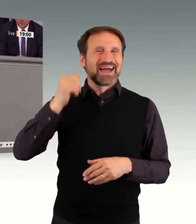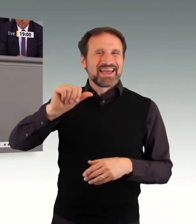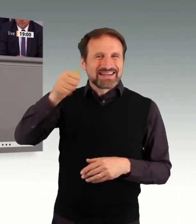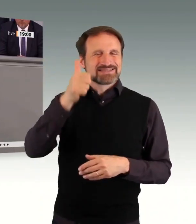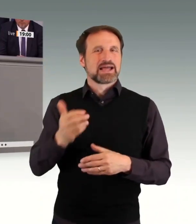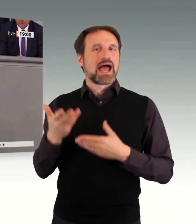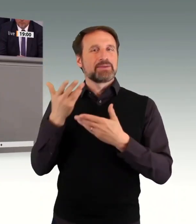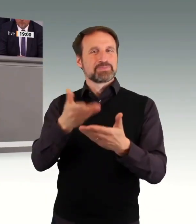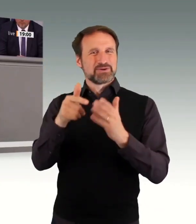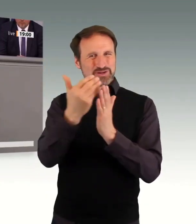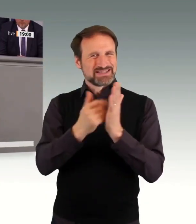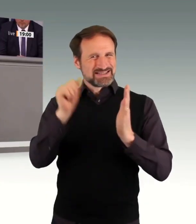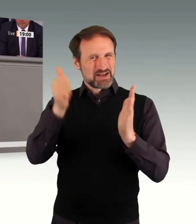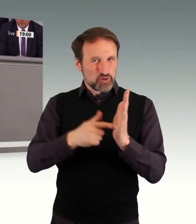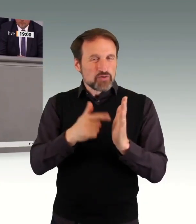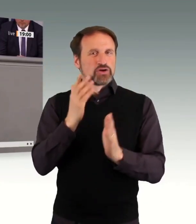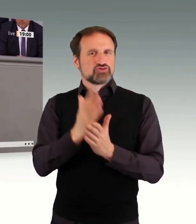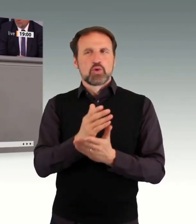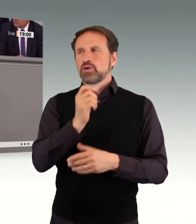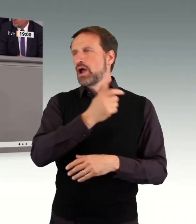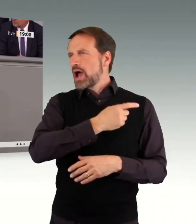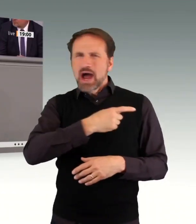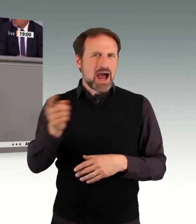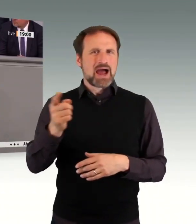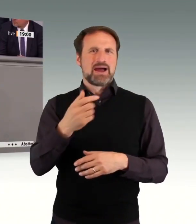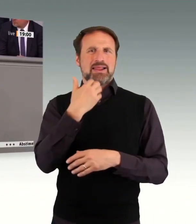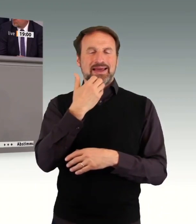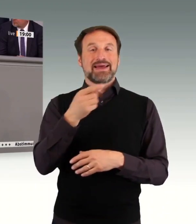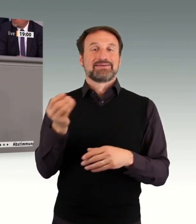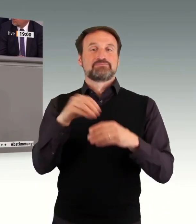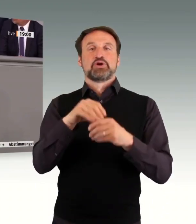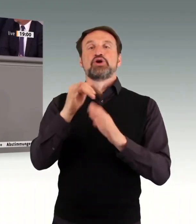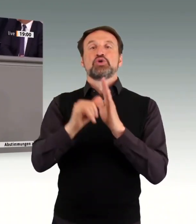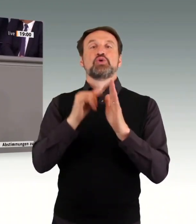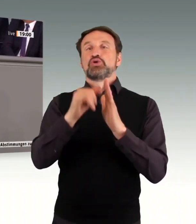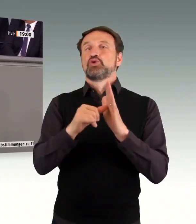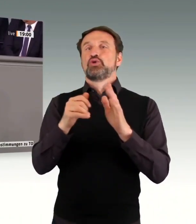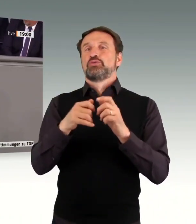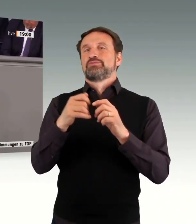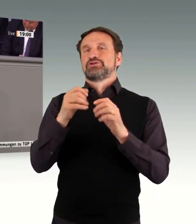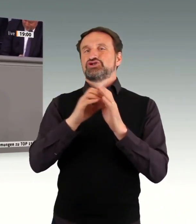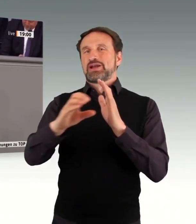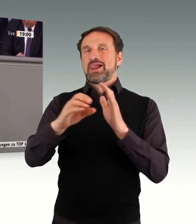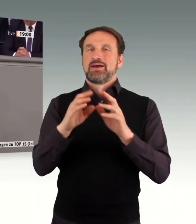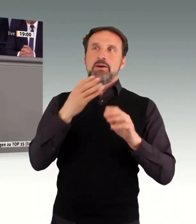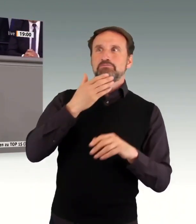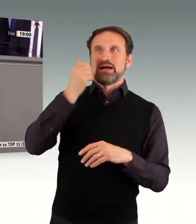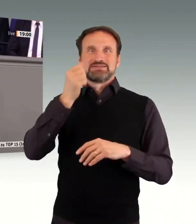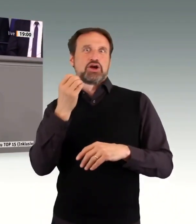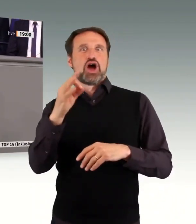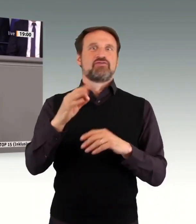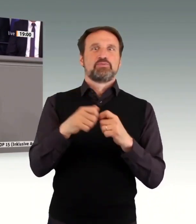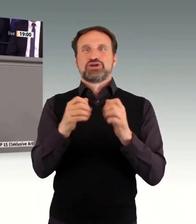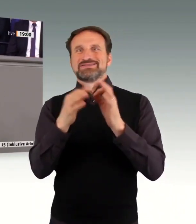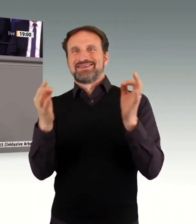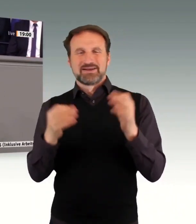Tagesordnungspunkt ungewöhnlich genug in den YouTube-Channel Best of Bundestag gebracht. Wir waren alle ein bisschen erregt über die Frage, wo